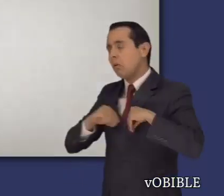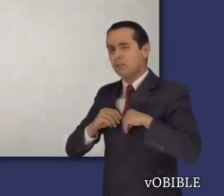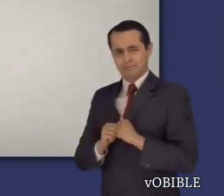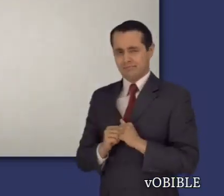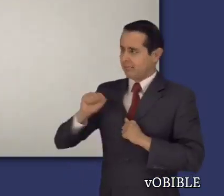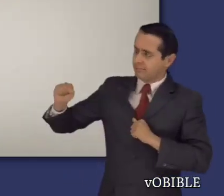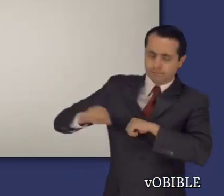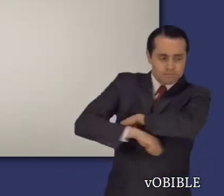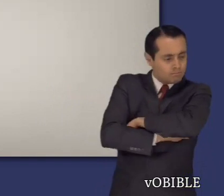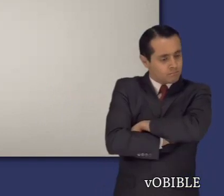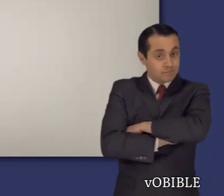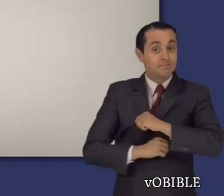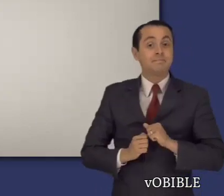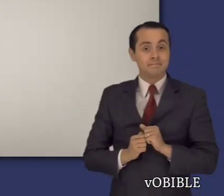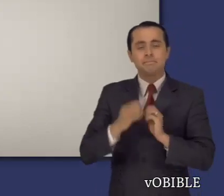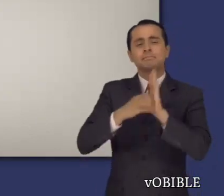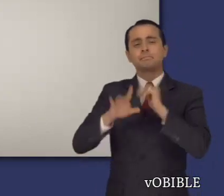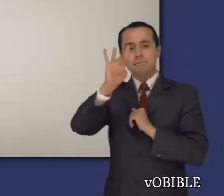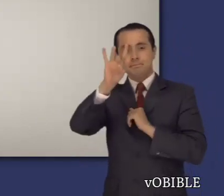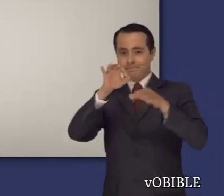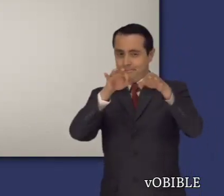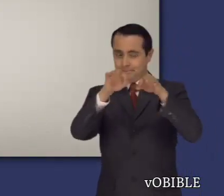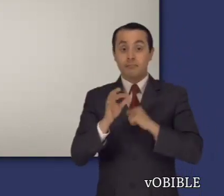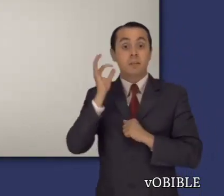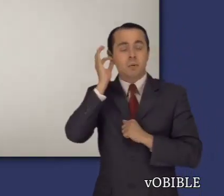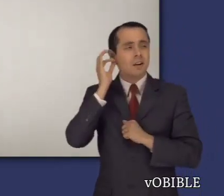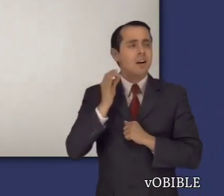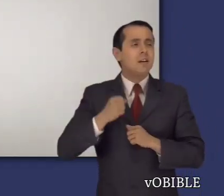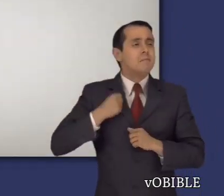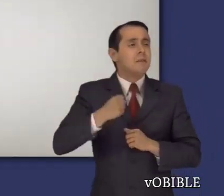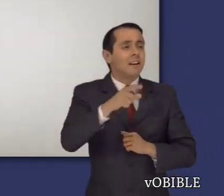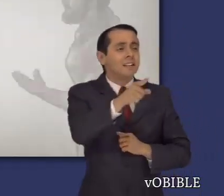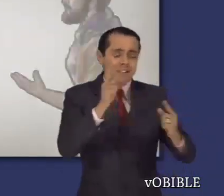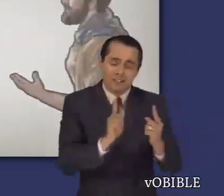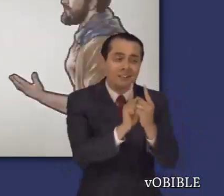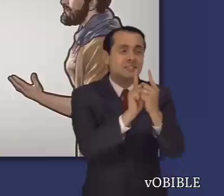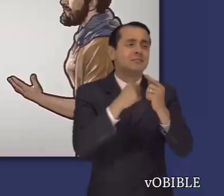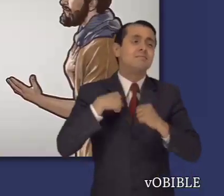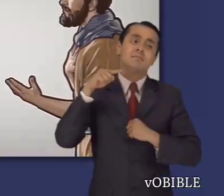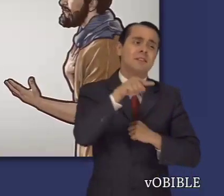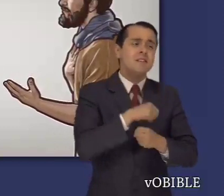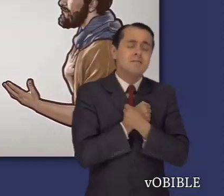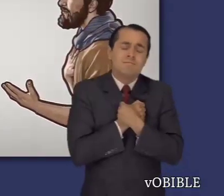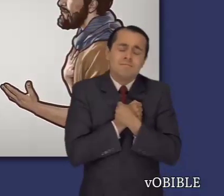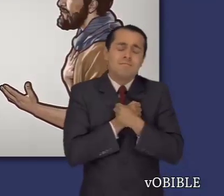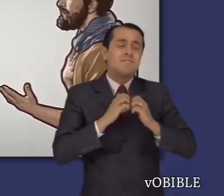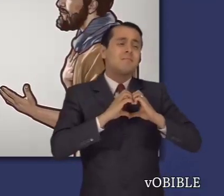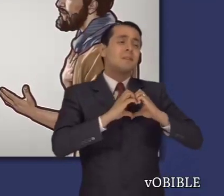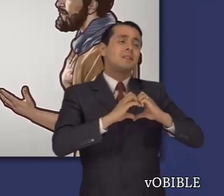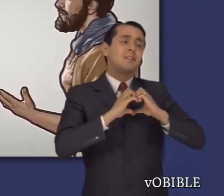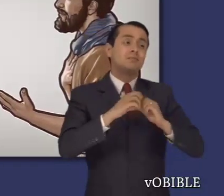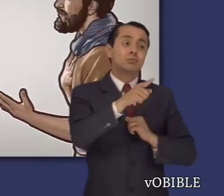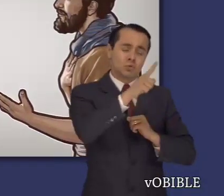Finalmente, en el capítulo ocho, la joven regresa a su hogar. Se reencuentra con el pastor tras haber demostrado